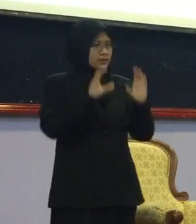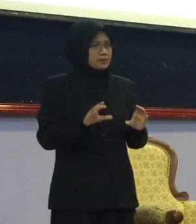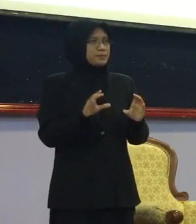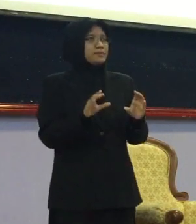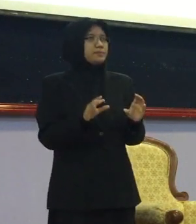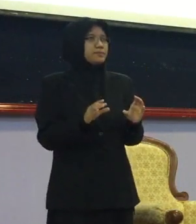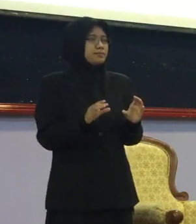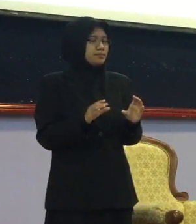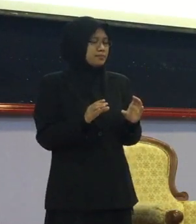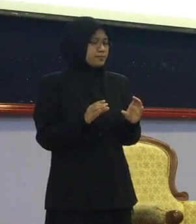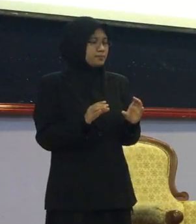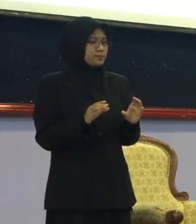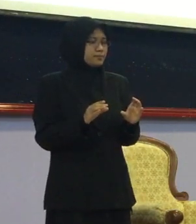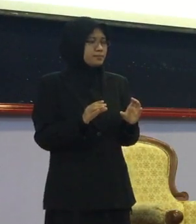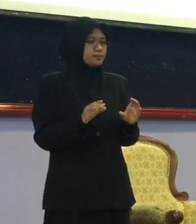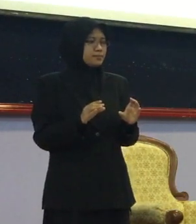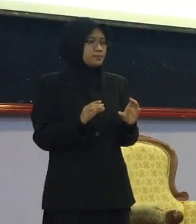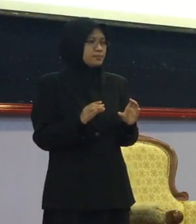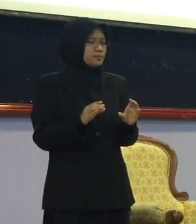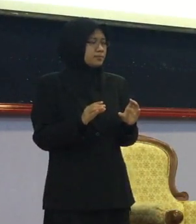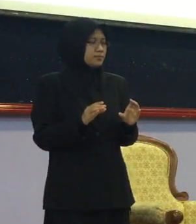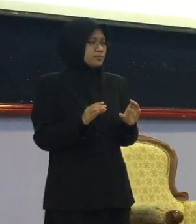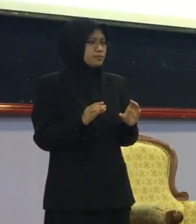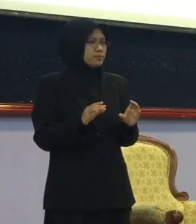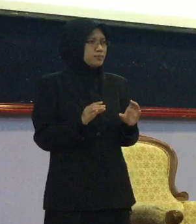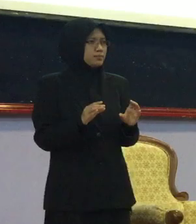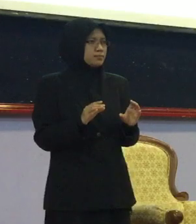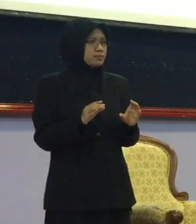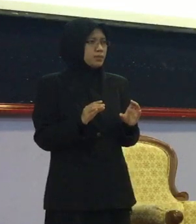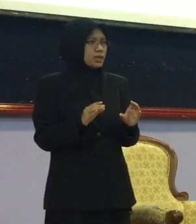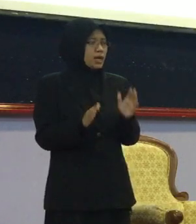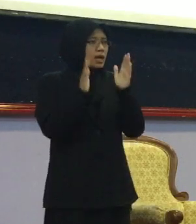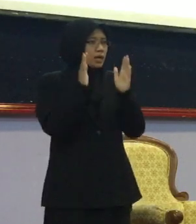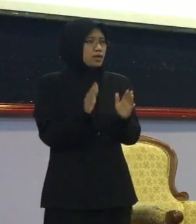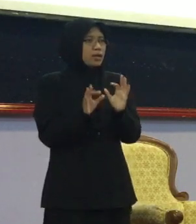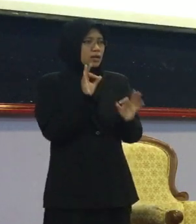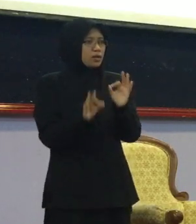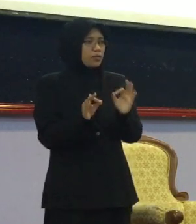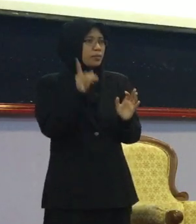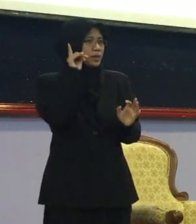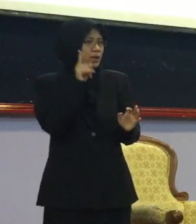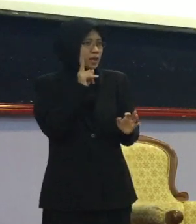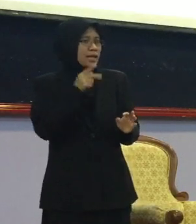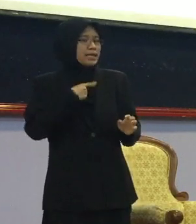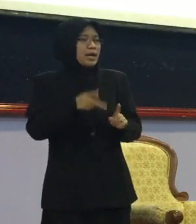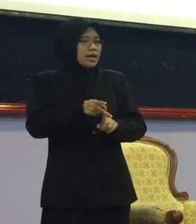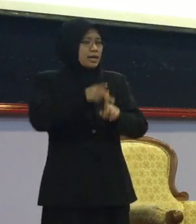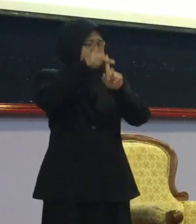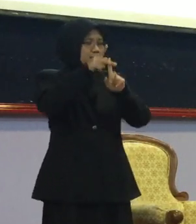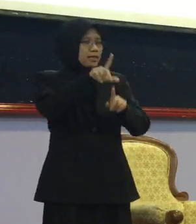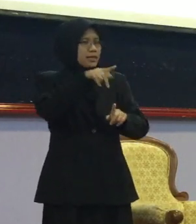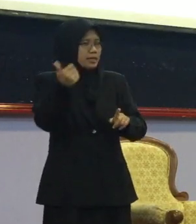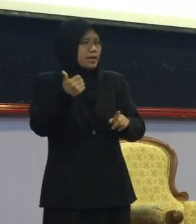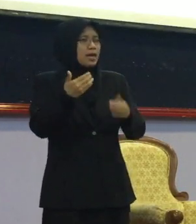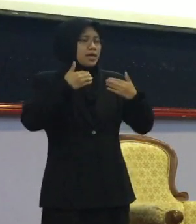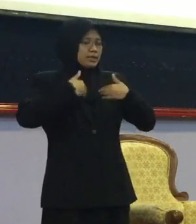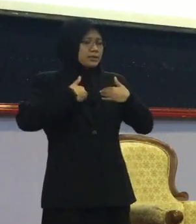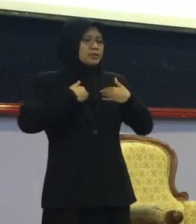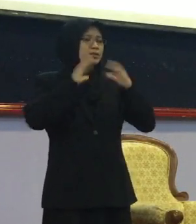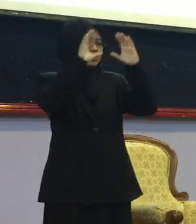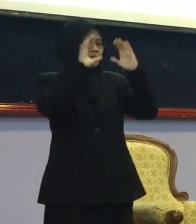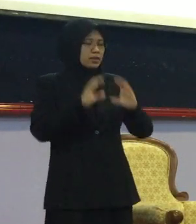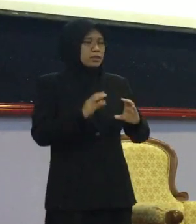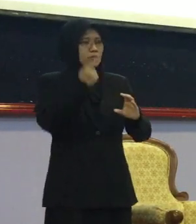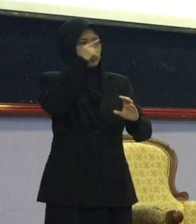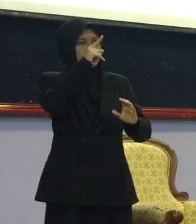macam mana Sedang ada tu Yang kita Sebab macam Yang pendegaran Yang khas lain Jadi dia ada Teori model dia Untuk kita